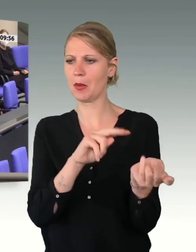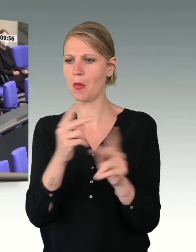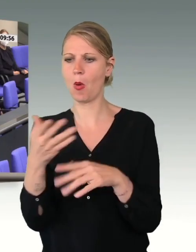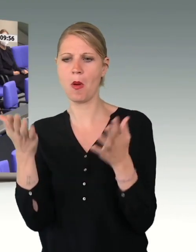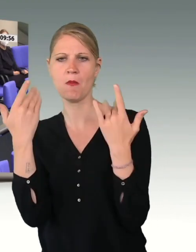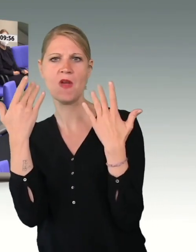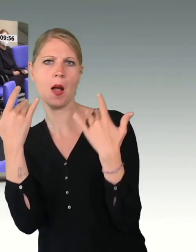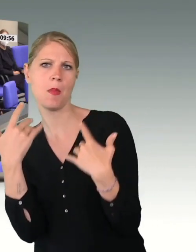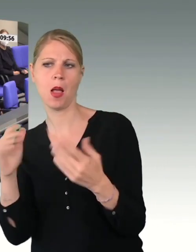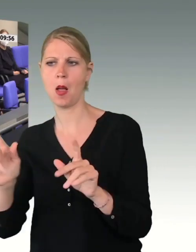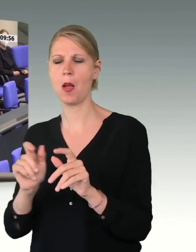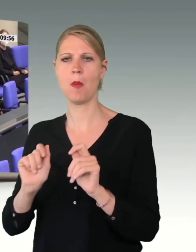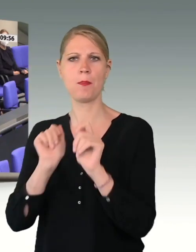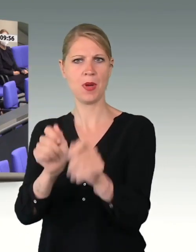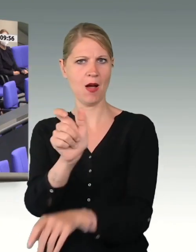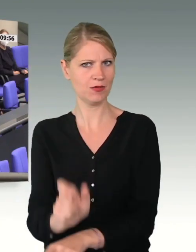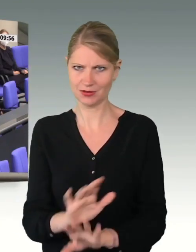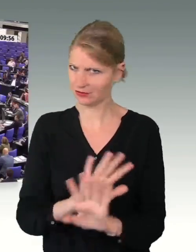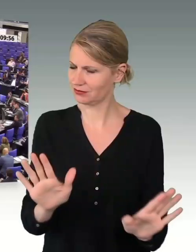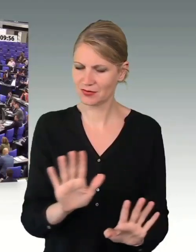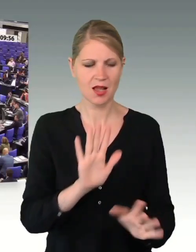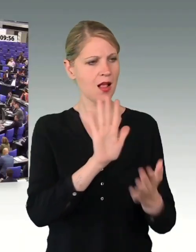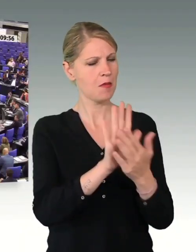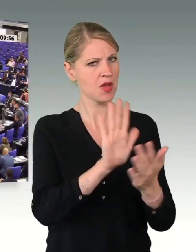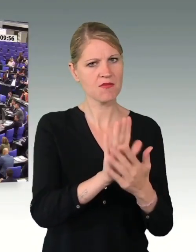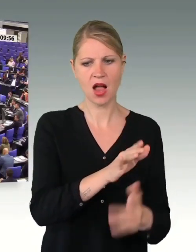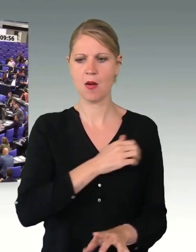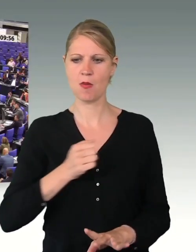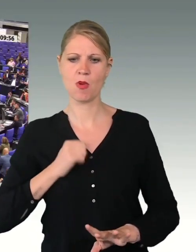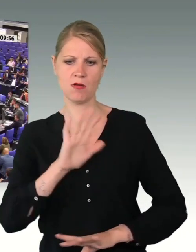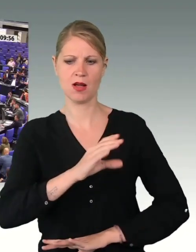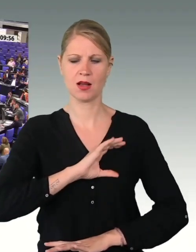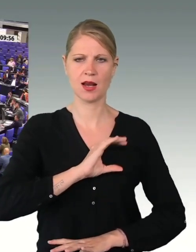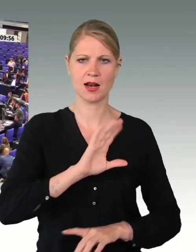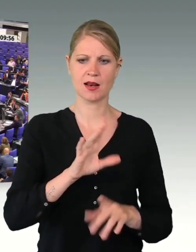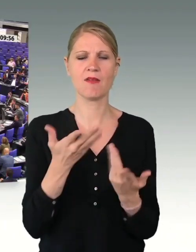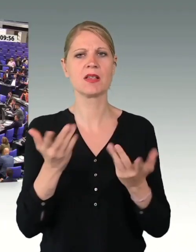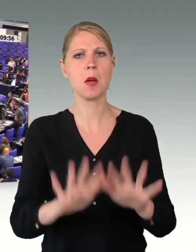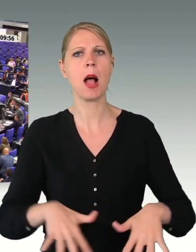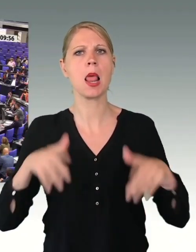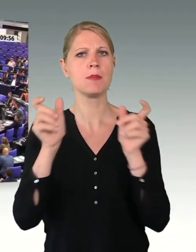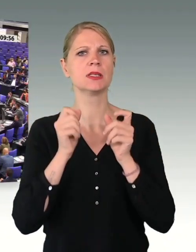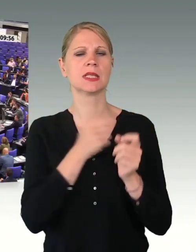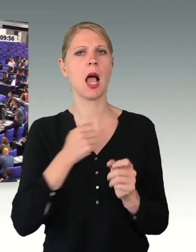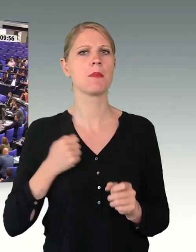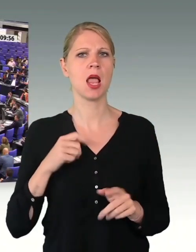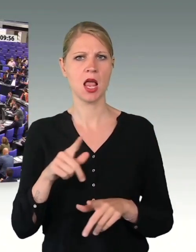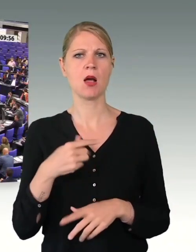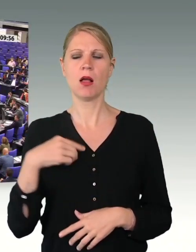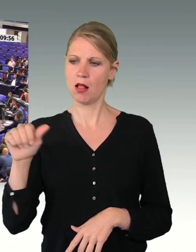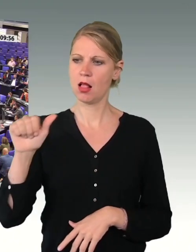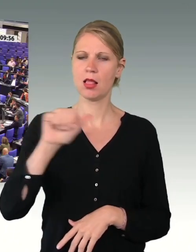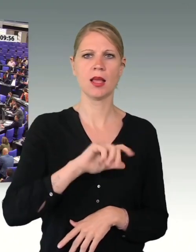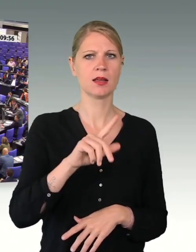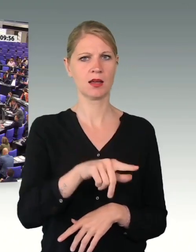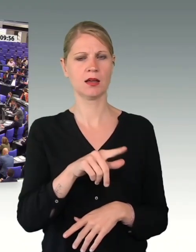Wehrbeauftragten und vor allen Dingen den Charakter der Bundeswehr als eine Parlamentsarmee. Und Die Linke schließt sich ausdrücklich